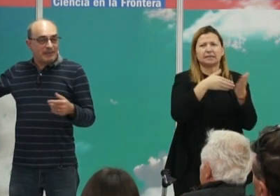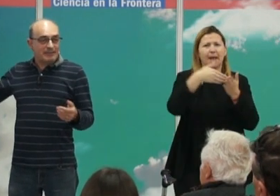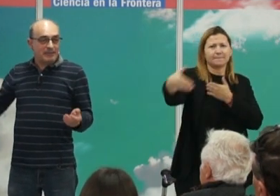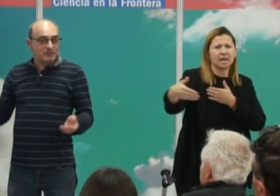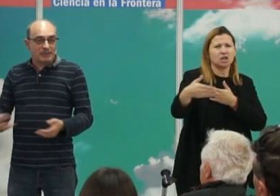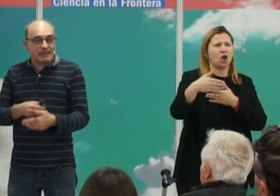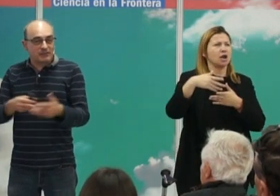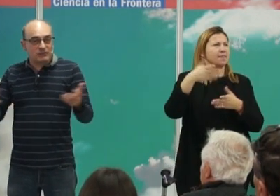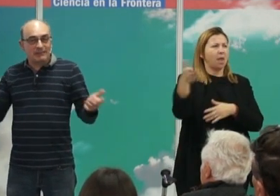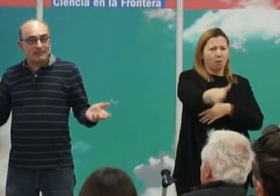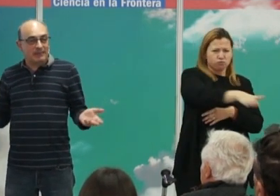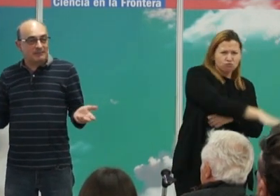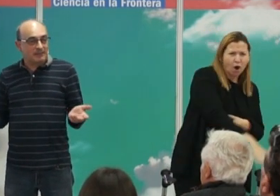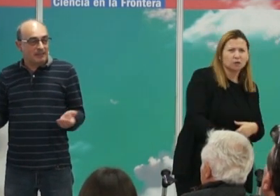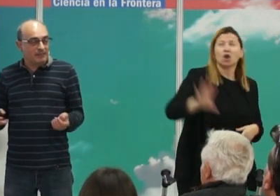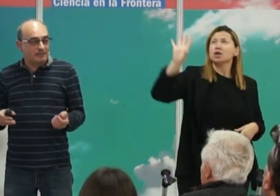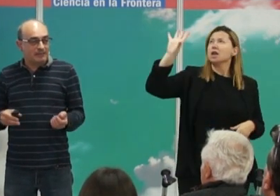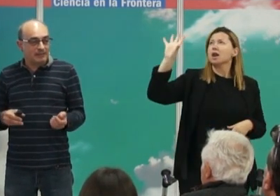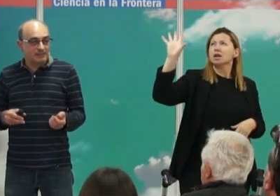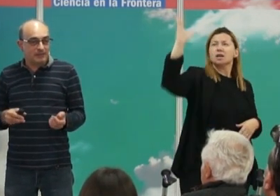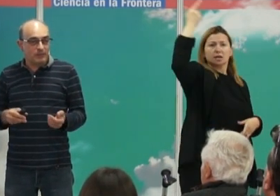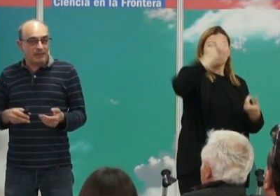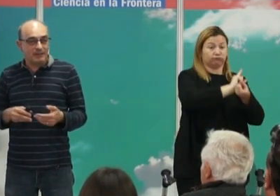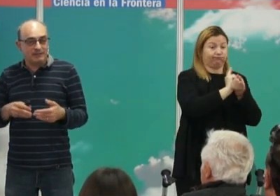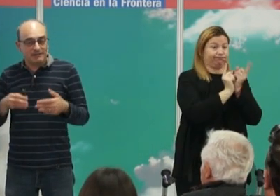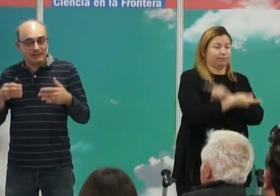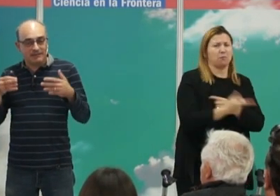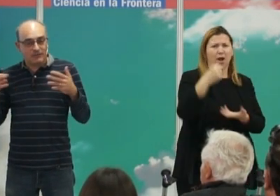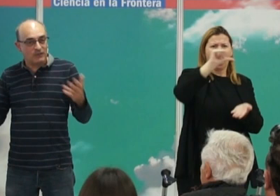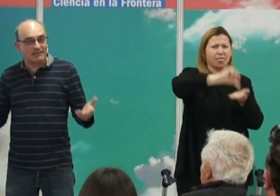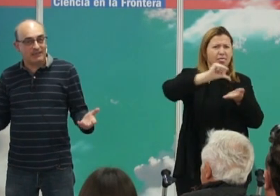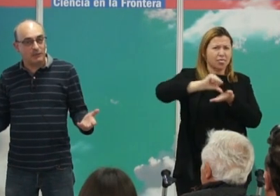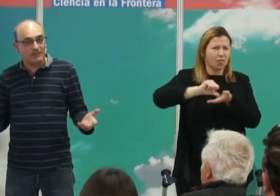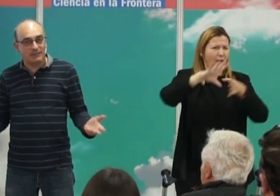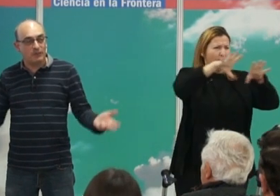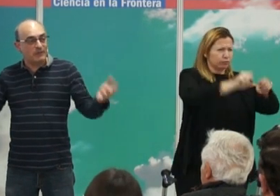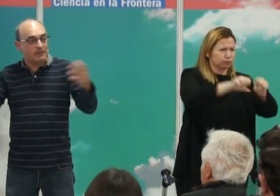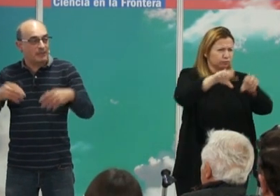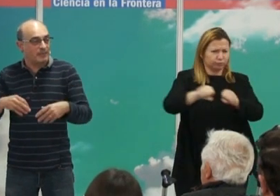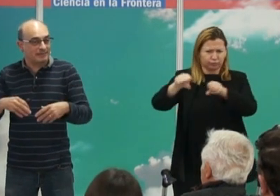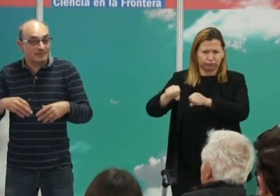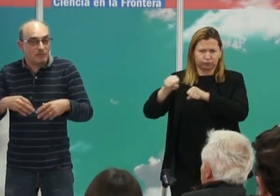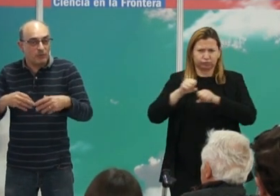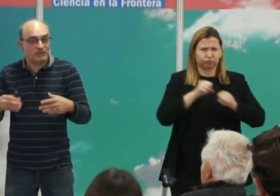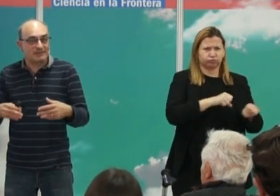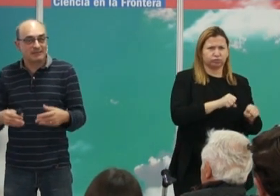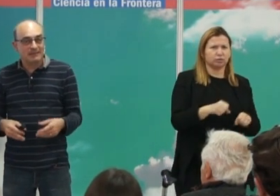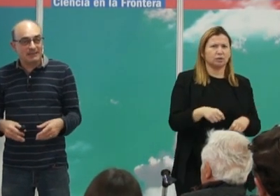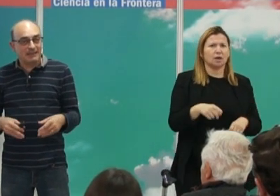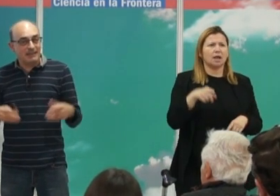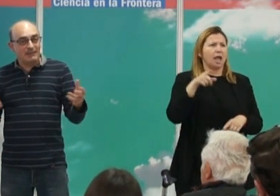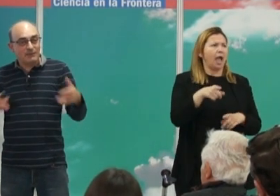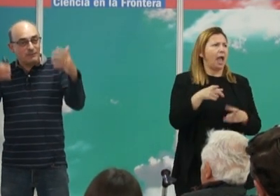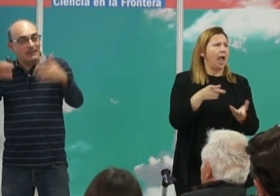clima planetario porque arrasó tantas tantas ciudades y tantas zonas agrícolas que volvieron a convertirse en bosques